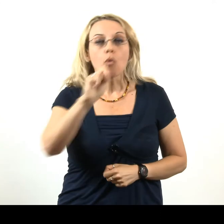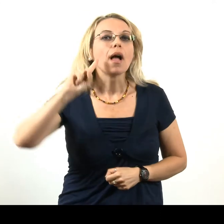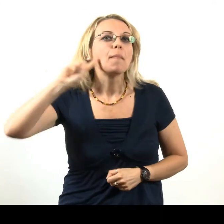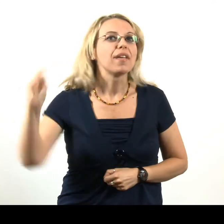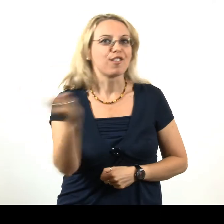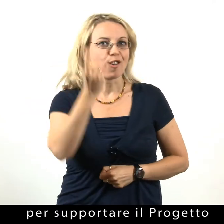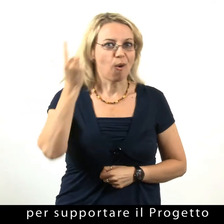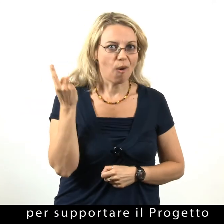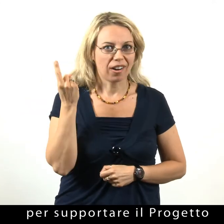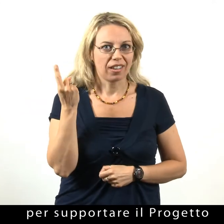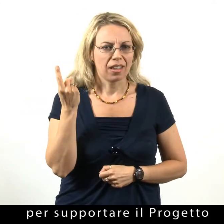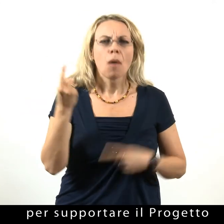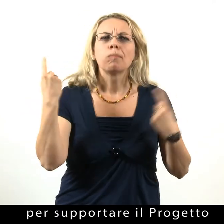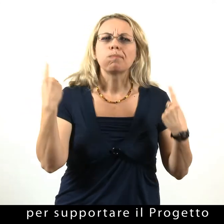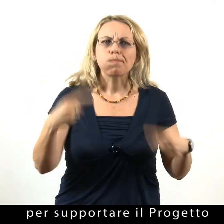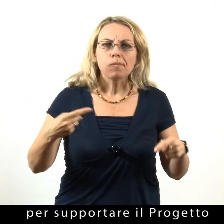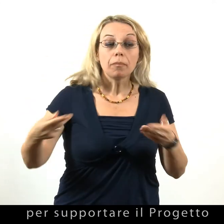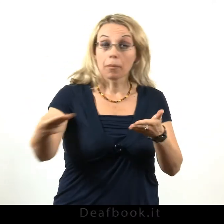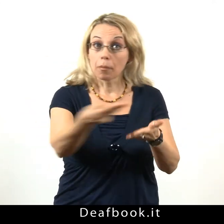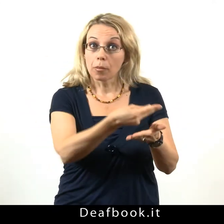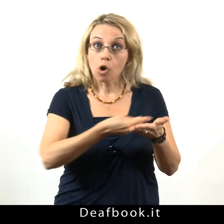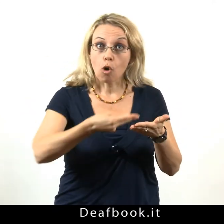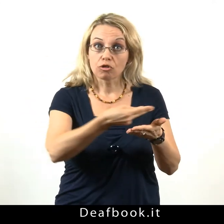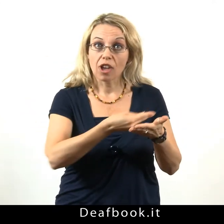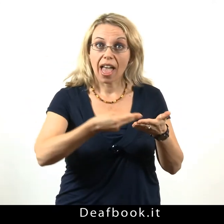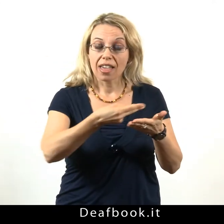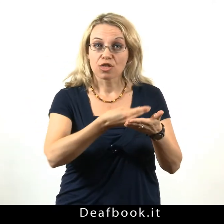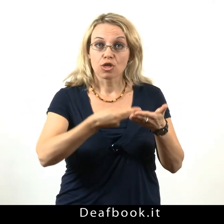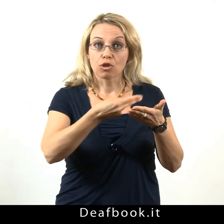per supportare il progetto Defbook.it,